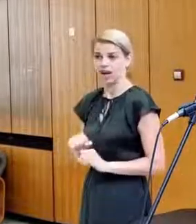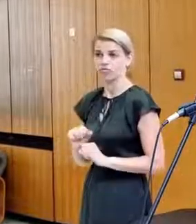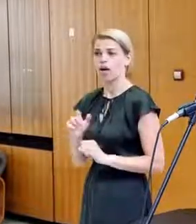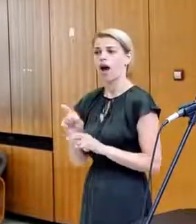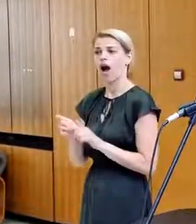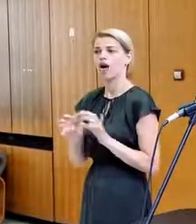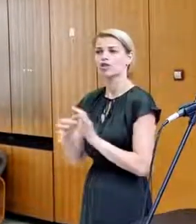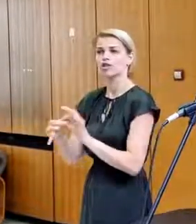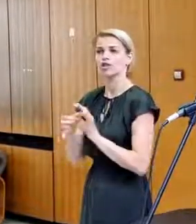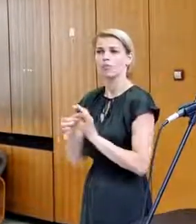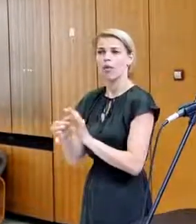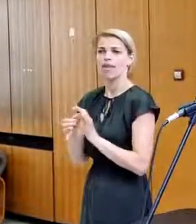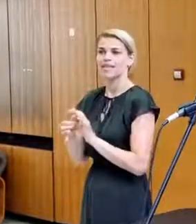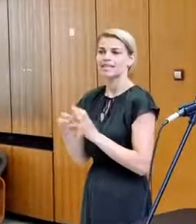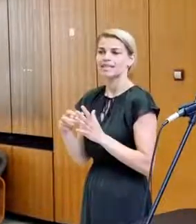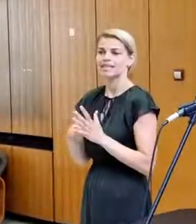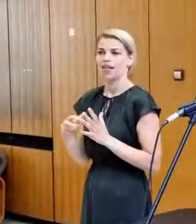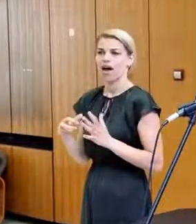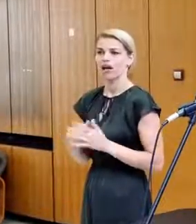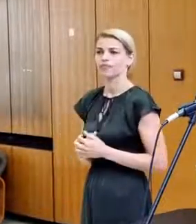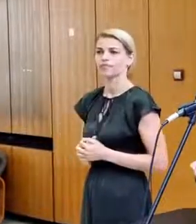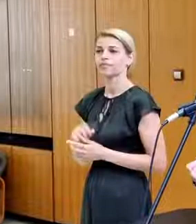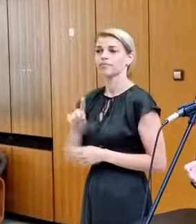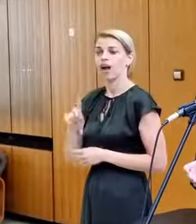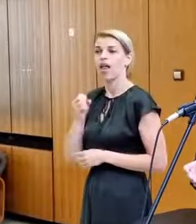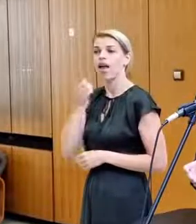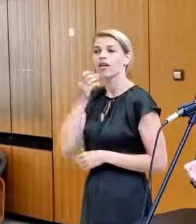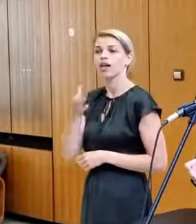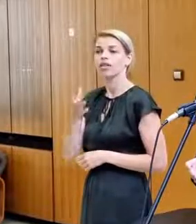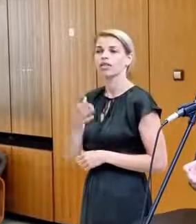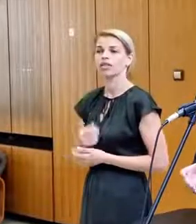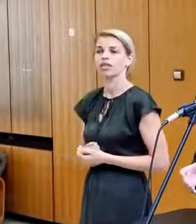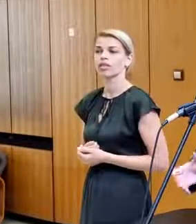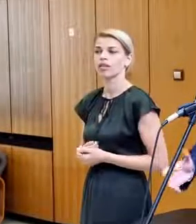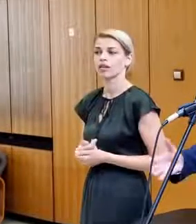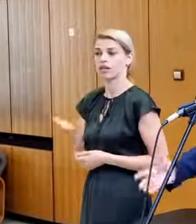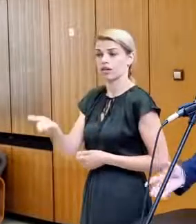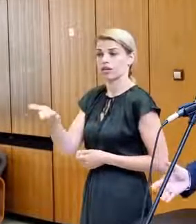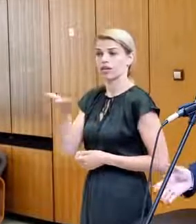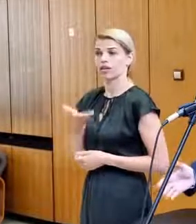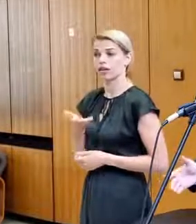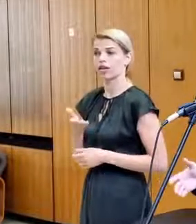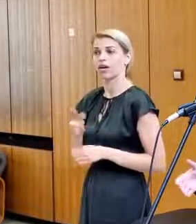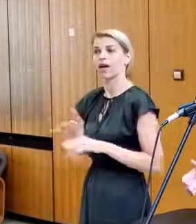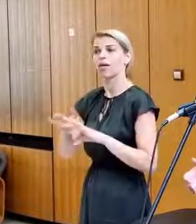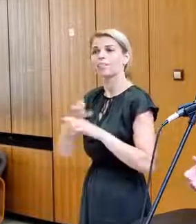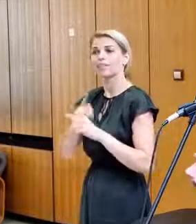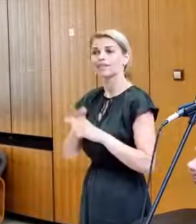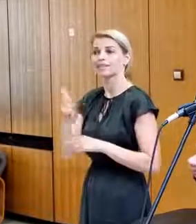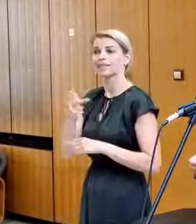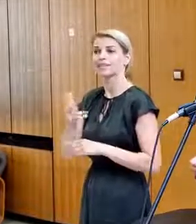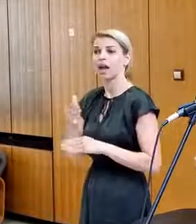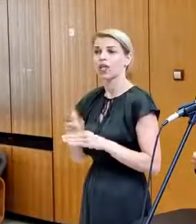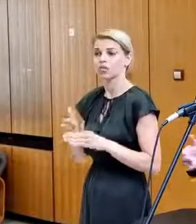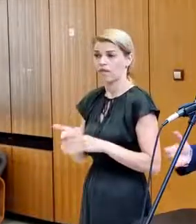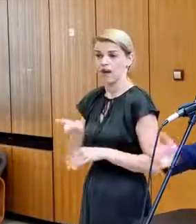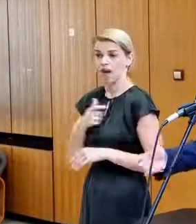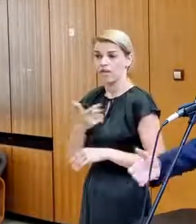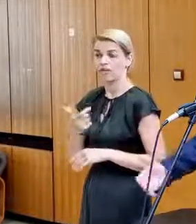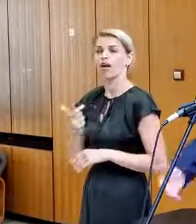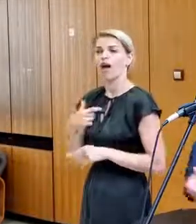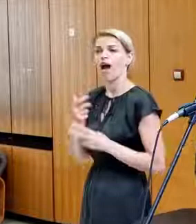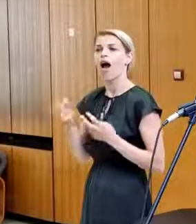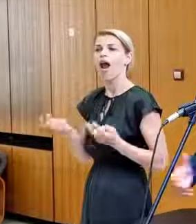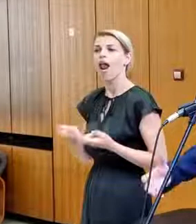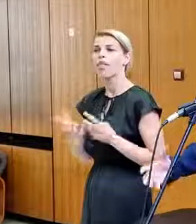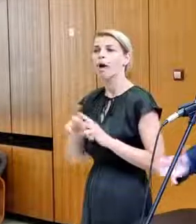spojenecký znak a tak ďalej. Ale ak nám nemôžu oni dať celý počet 30 kúsov, tak my hľadáme aj také